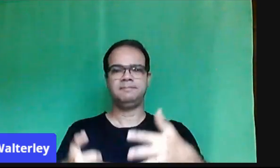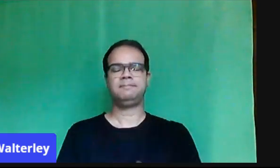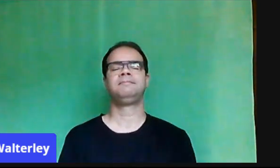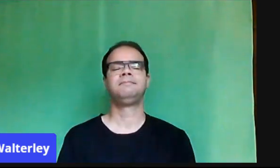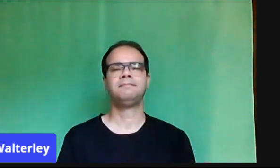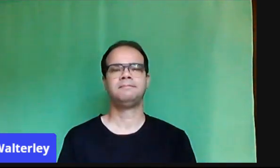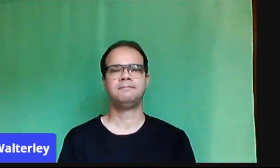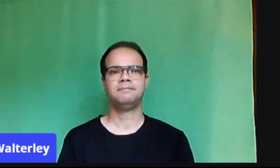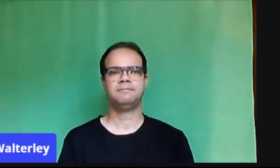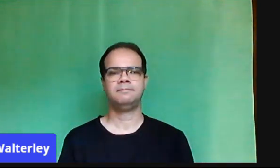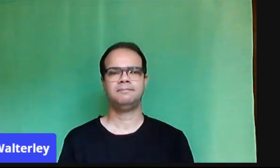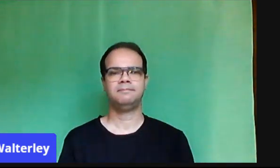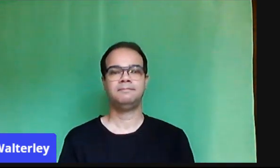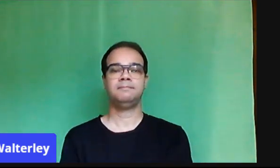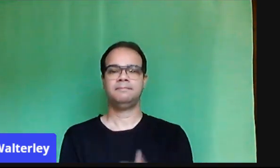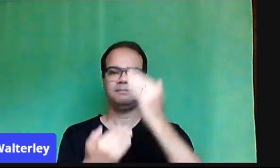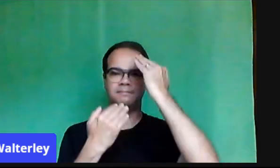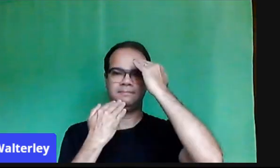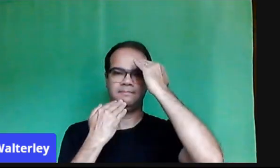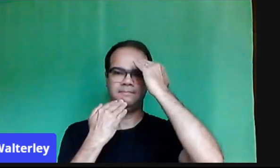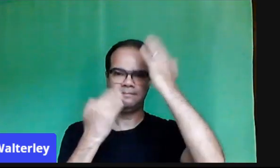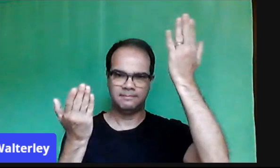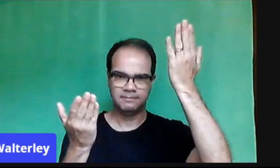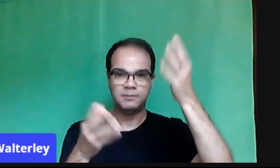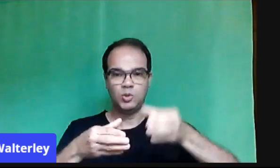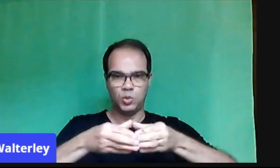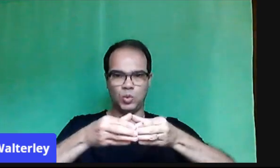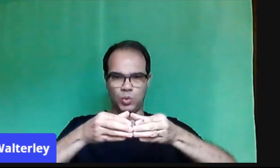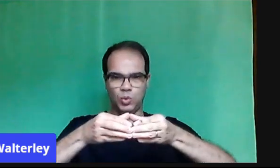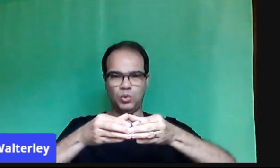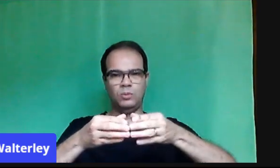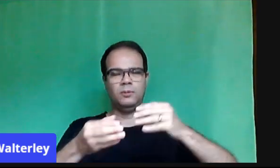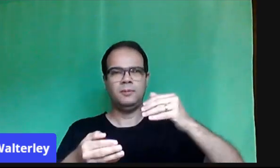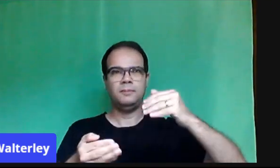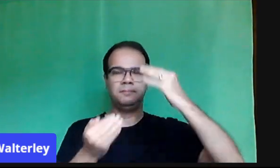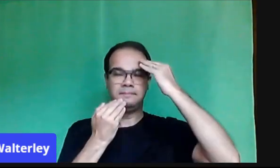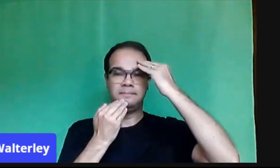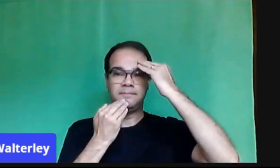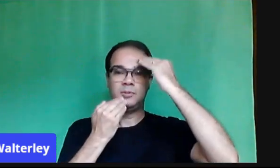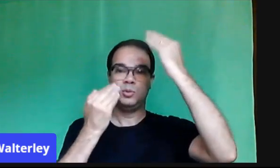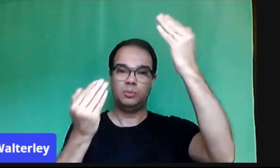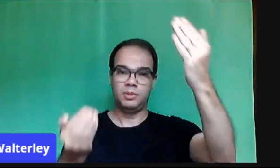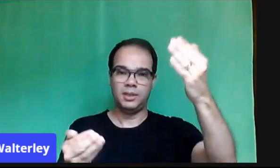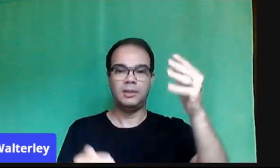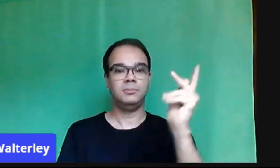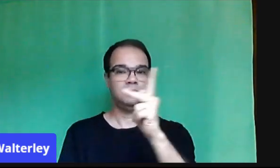aos professores que estarão acompanhando, né, essa gravação, que estão acompanhando essa gravação.